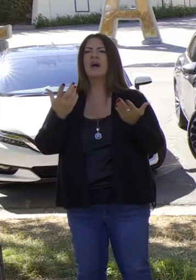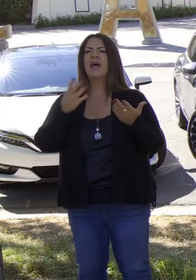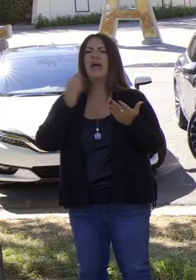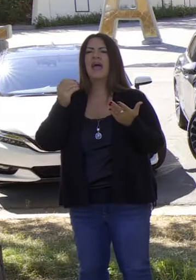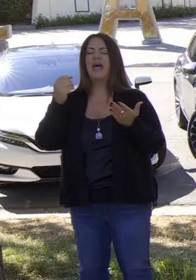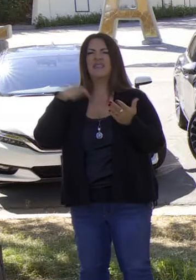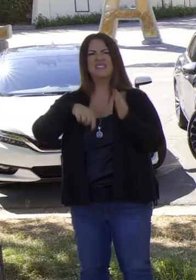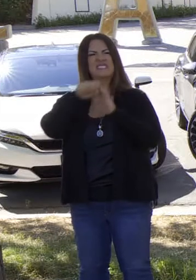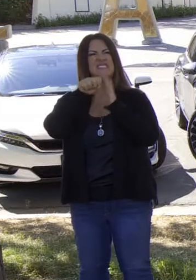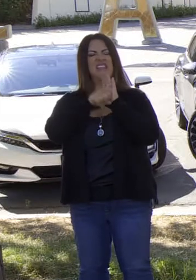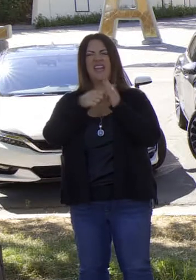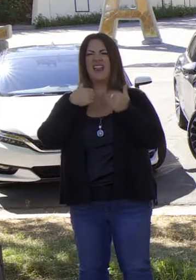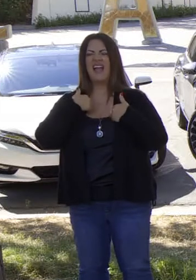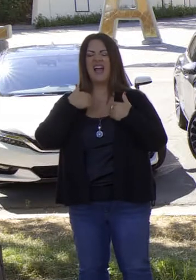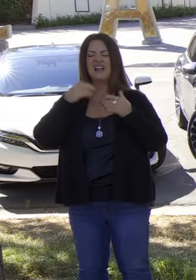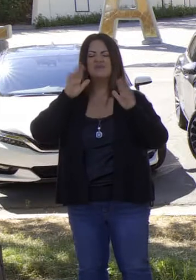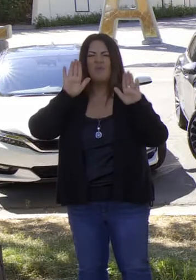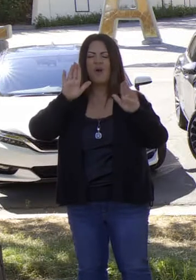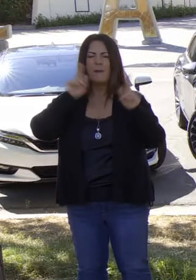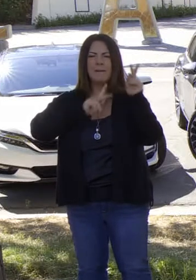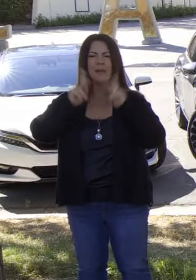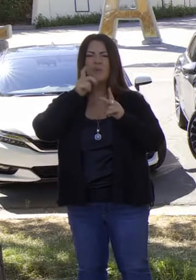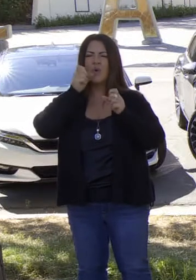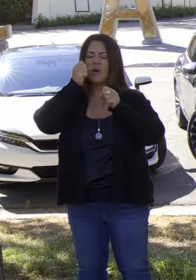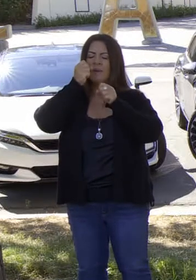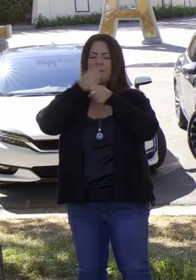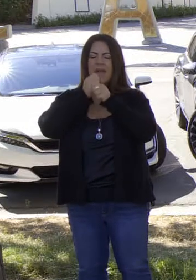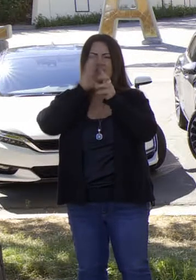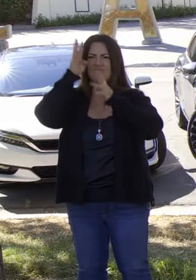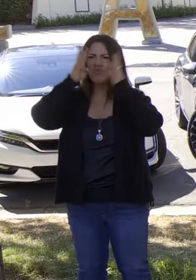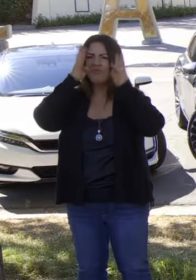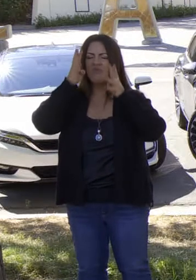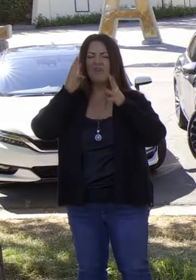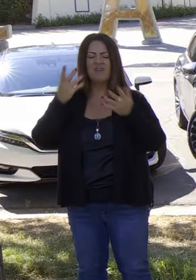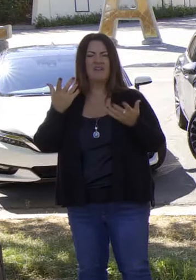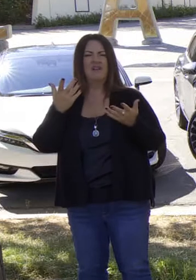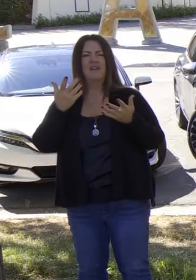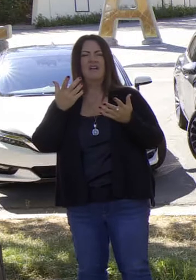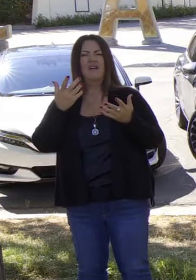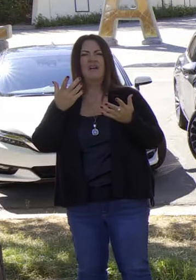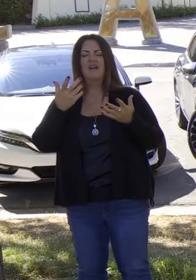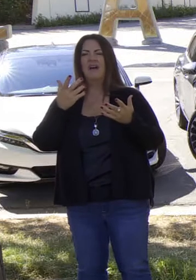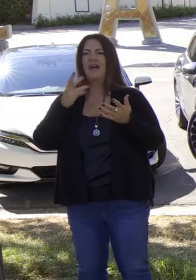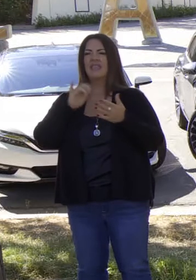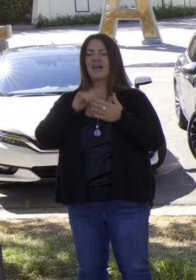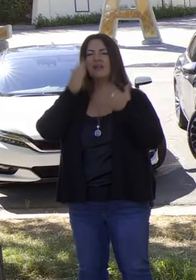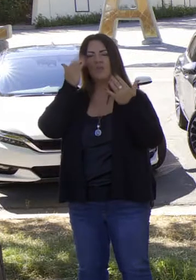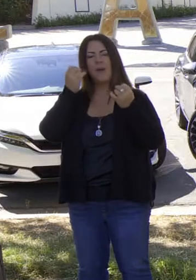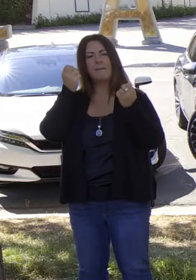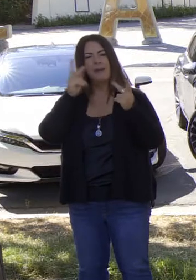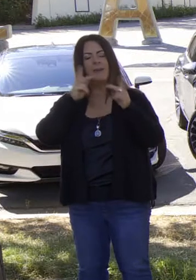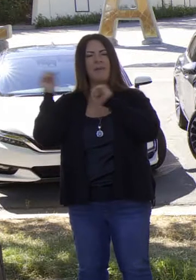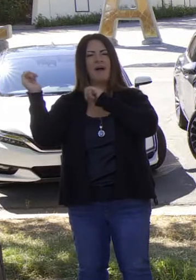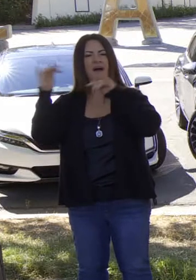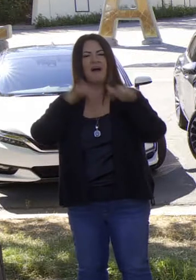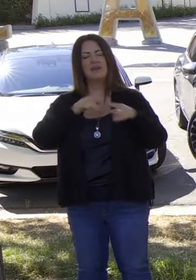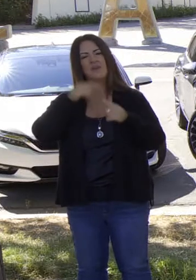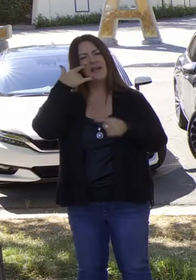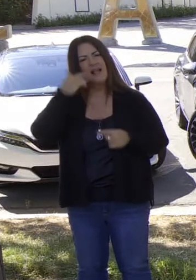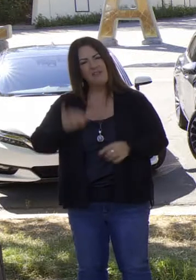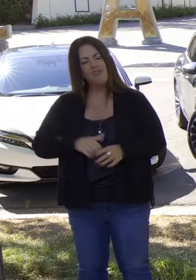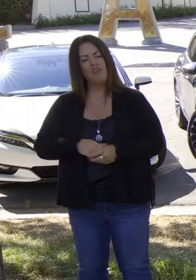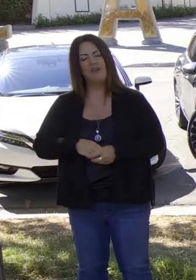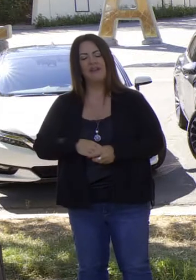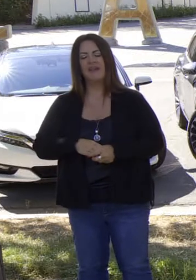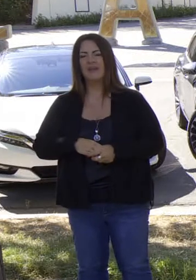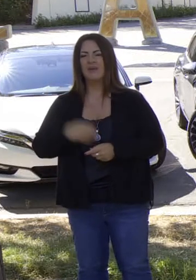económico, de innovación, de apertura. Eso es lo que me trajo acá y a muchas otras personas que viven aquí